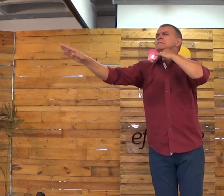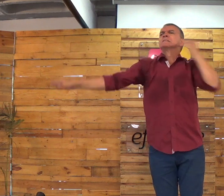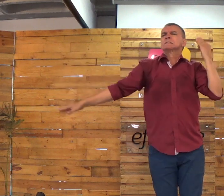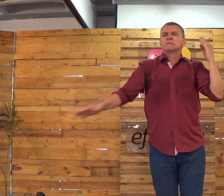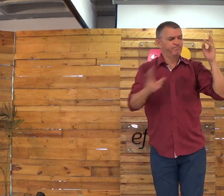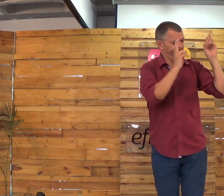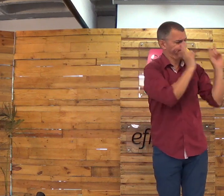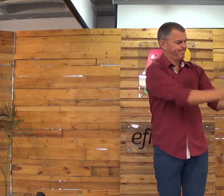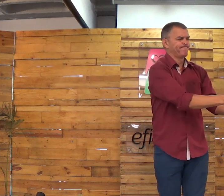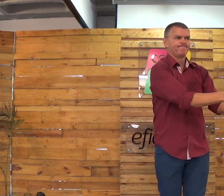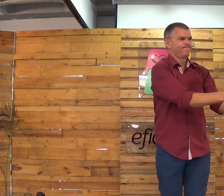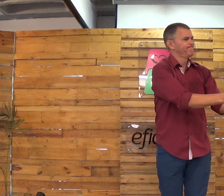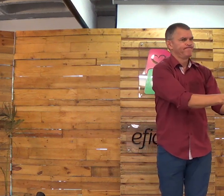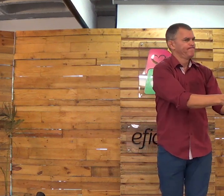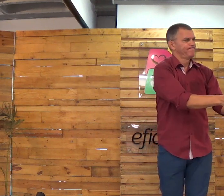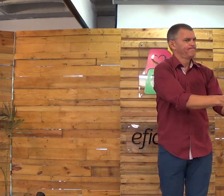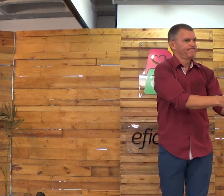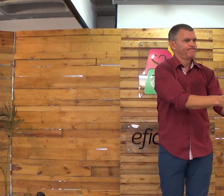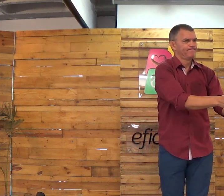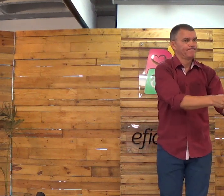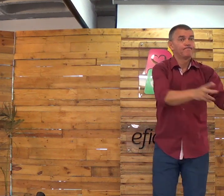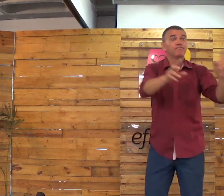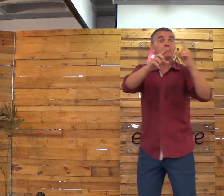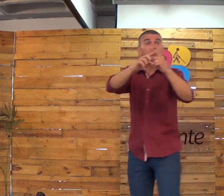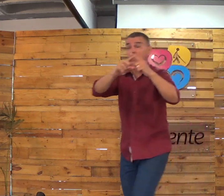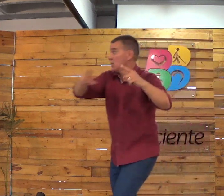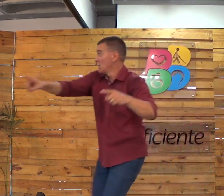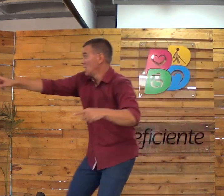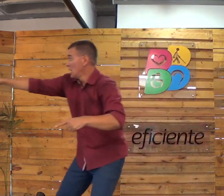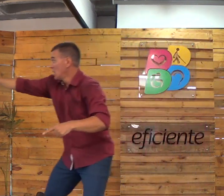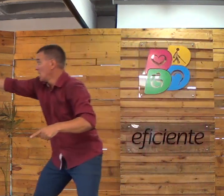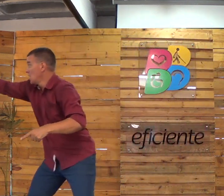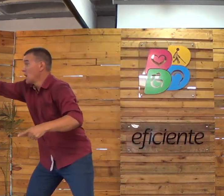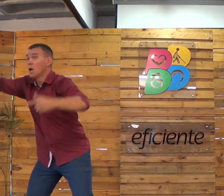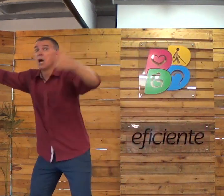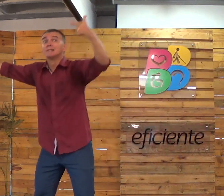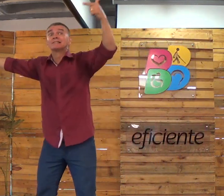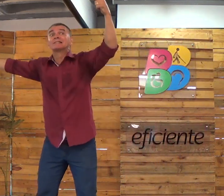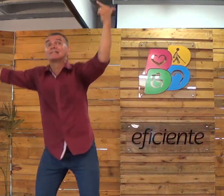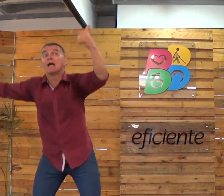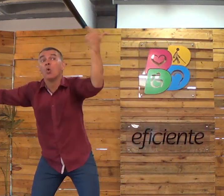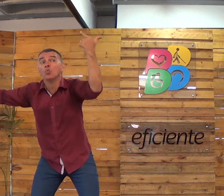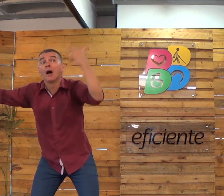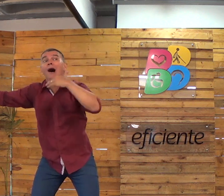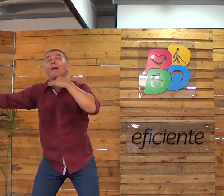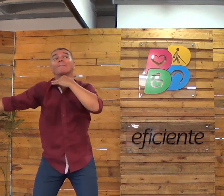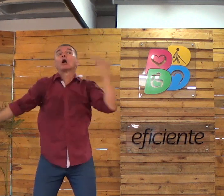Já foi. Não tem como isso acontecer. Uma vez do inferno, sempre do inferno. Presta atenção nisso, segunda